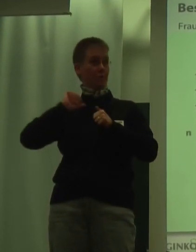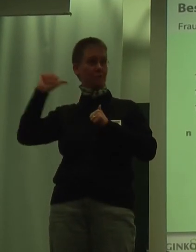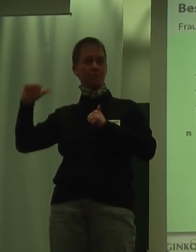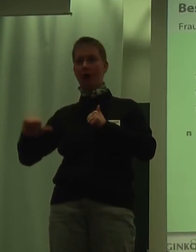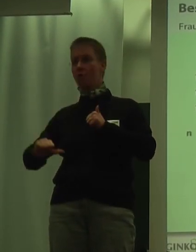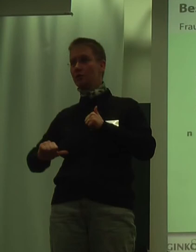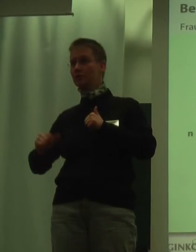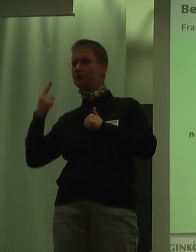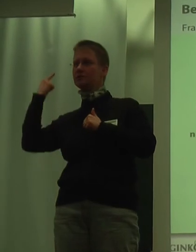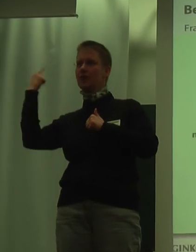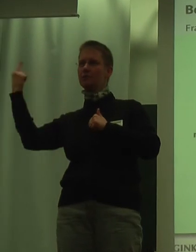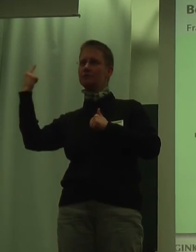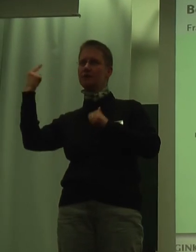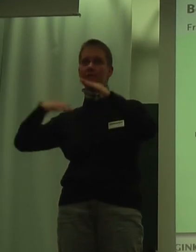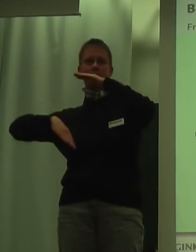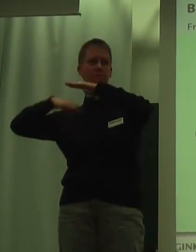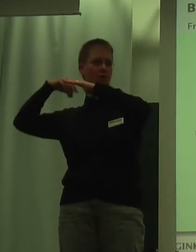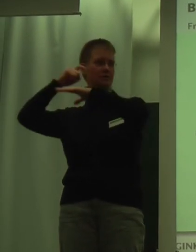die hauptsächlich Vollzeit beschäftigt sind.